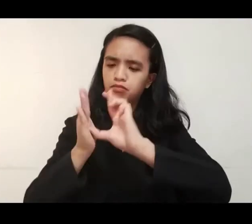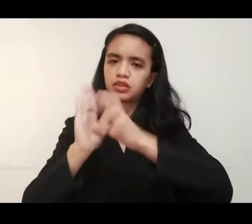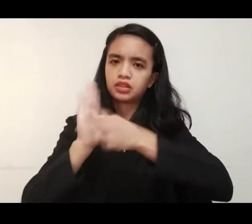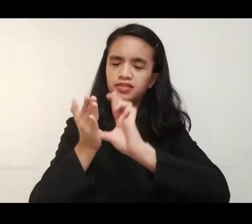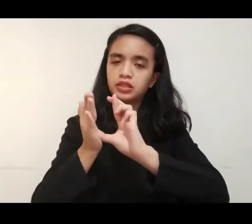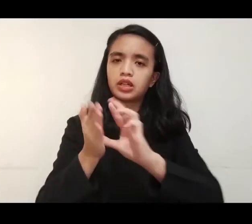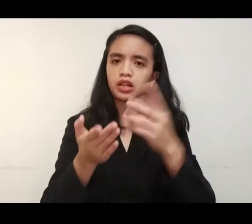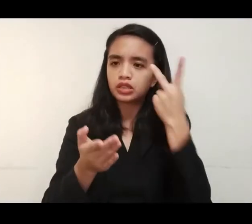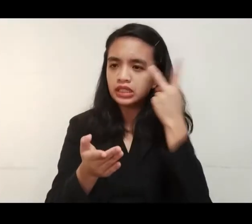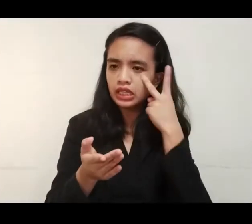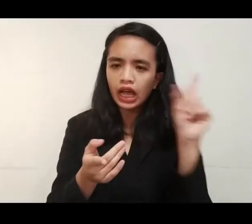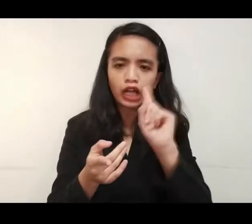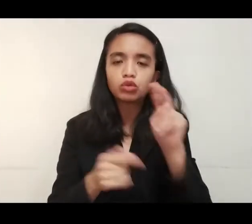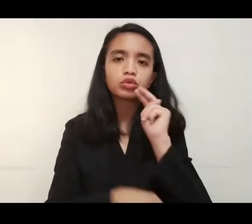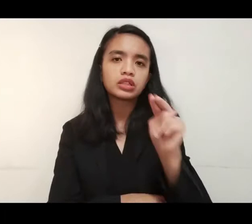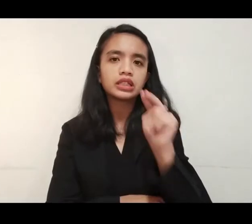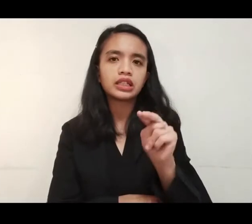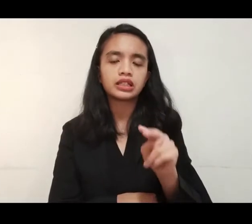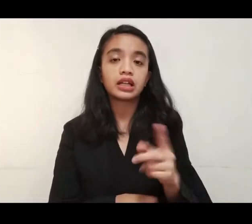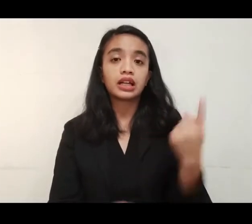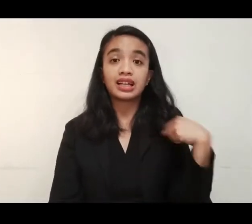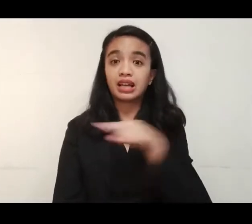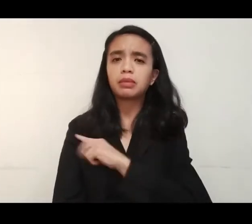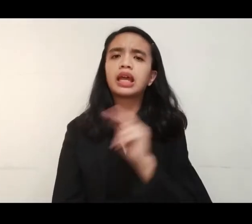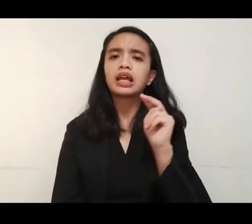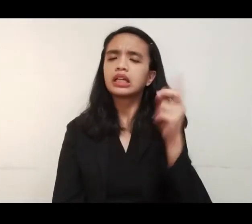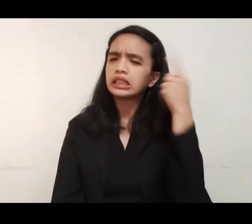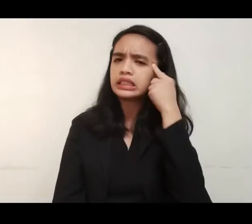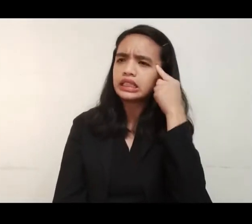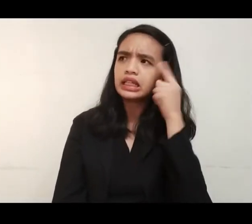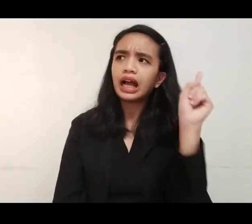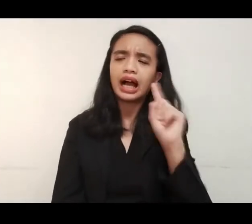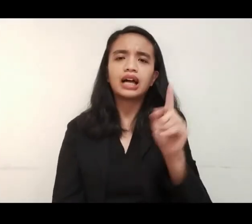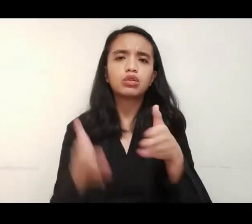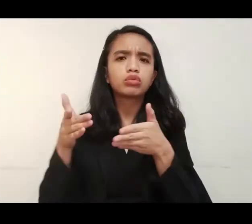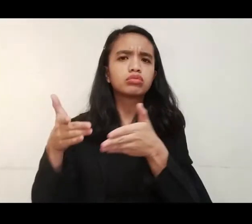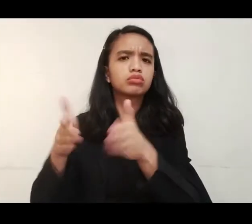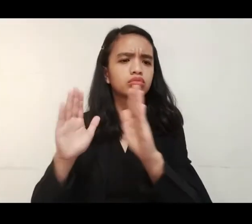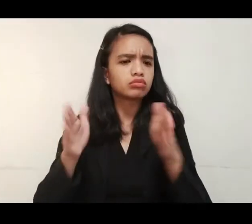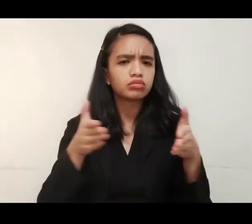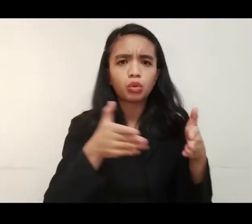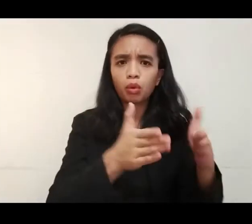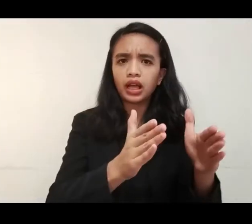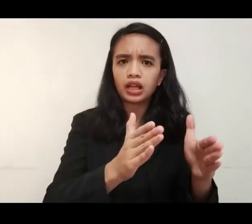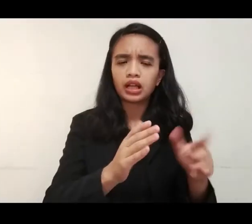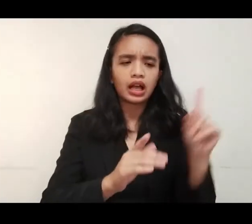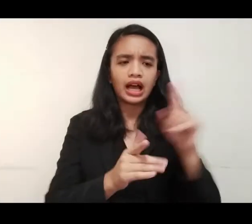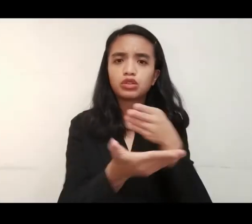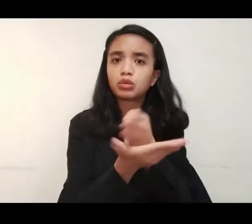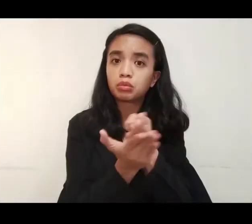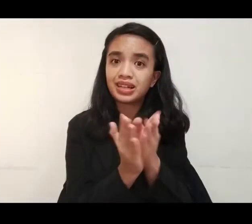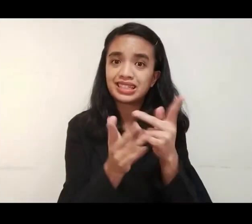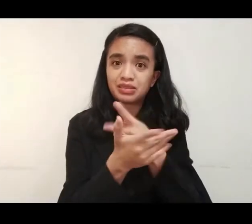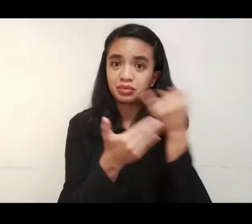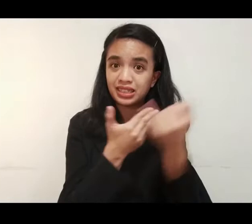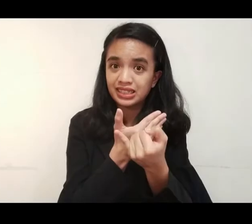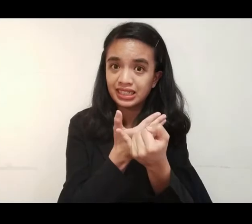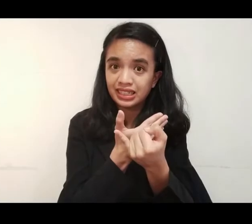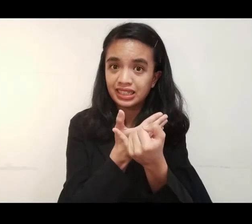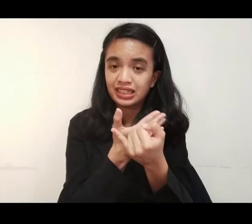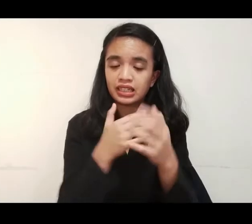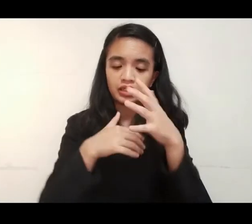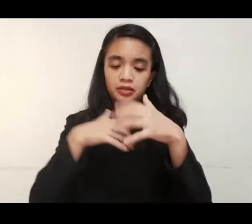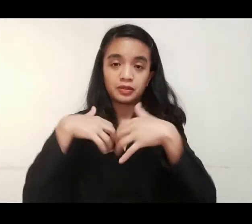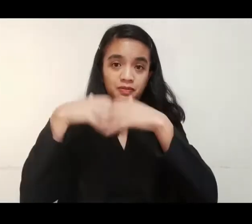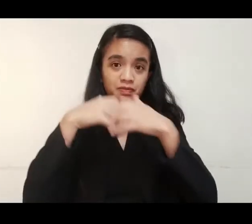realignment para mapunan ang mga pangangailangan. ay nag-iisip po kami ng mga paraan para po yung mga budget ng